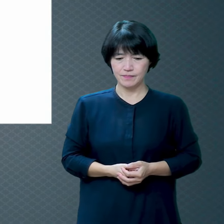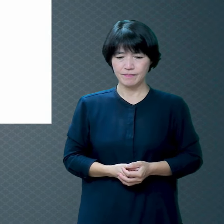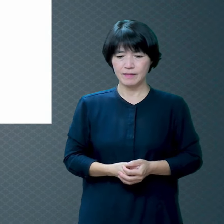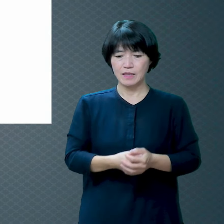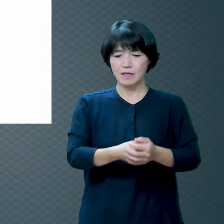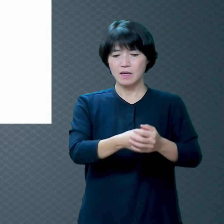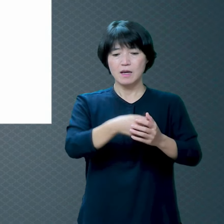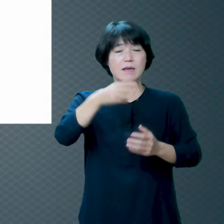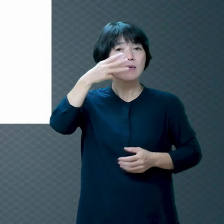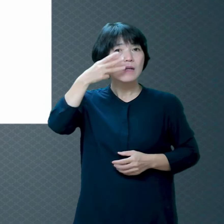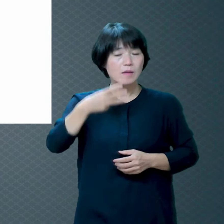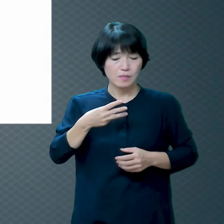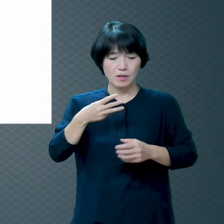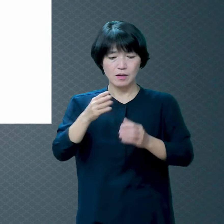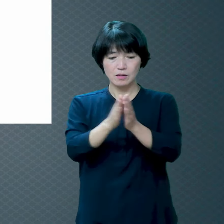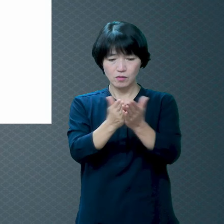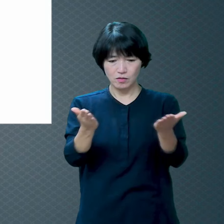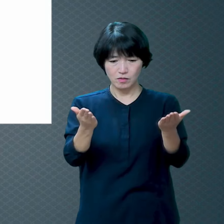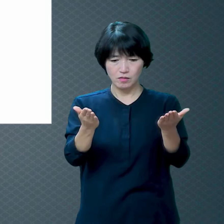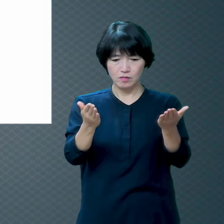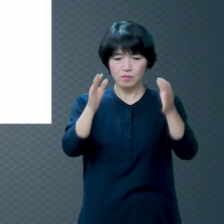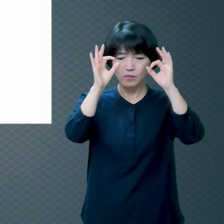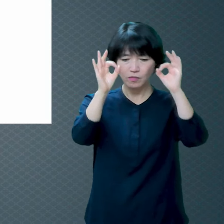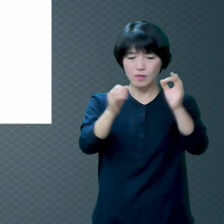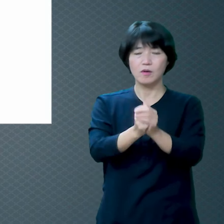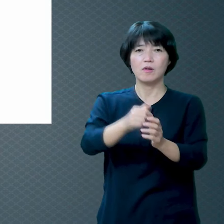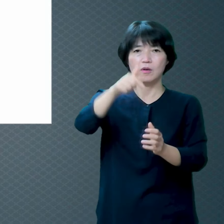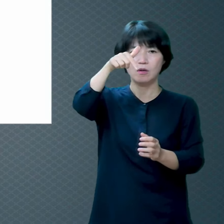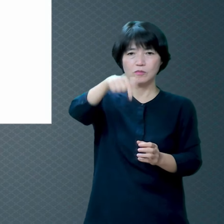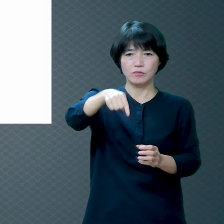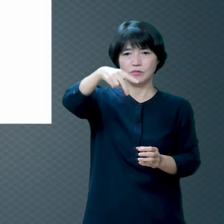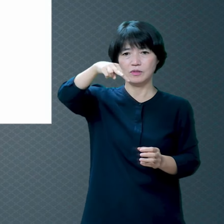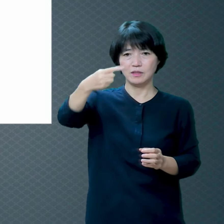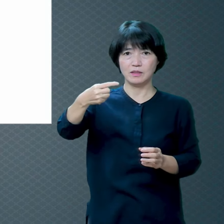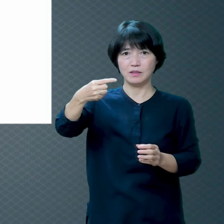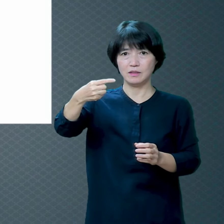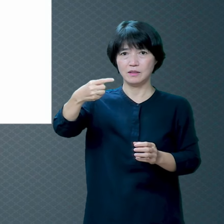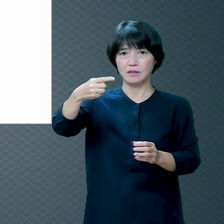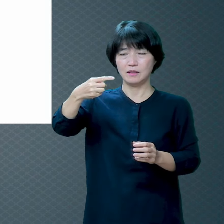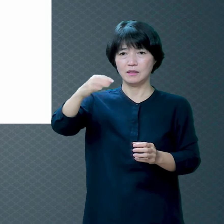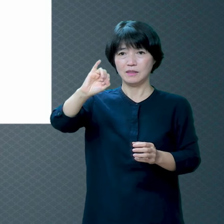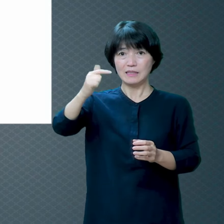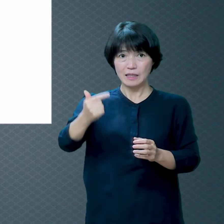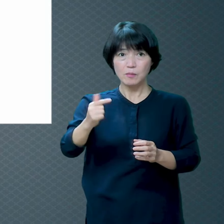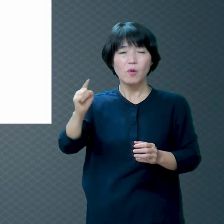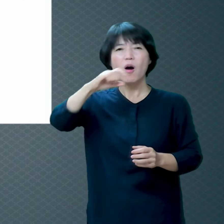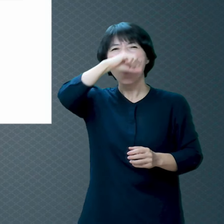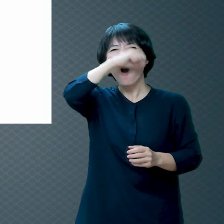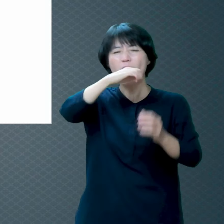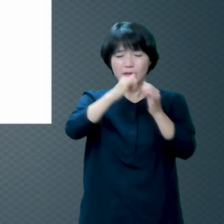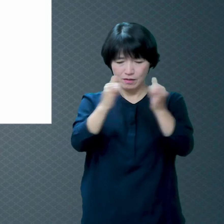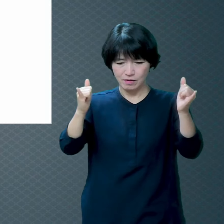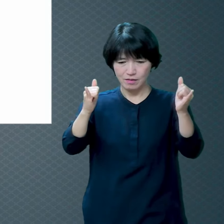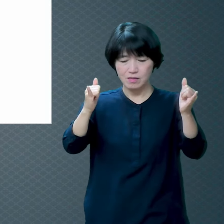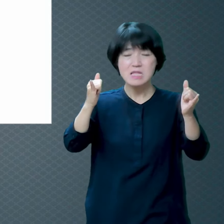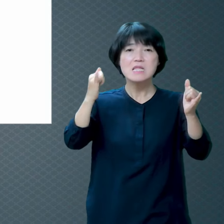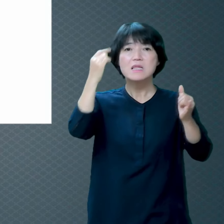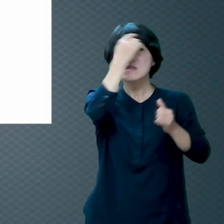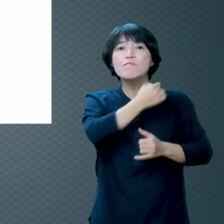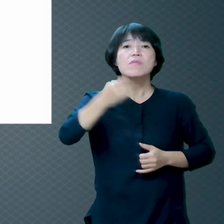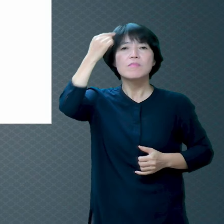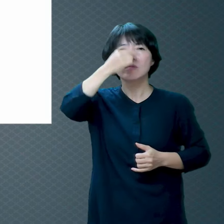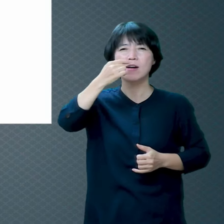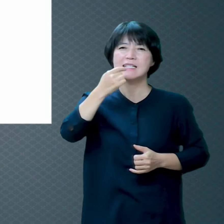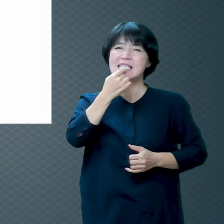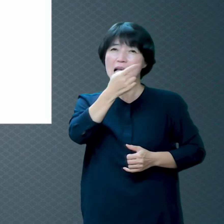예레미야서에서는요 흑인 구스 있는 흑인입니다 흑인 피부를 하얗게 만들 수 있겠냐 그리고